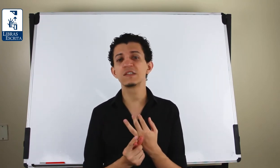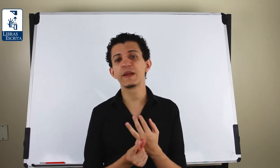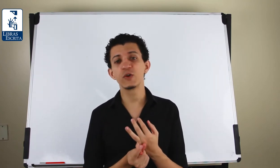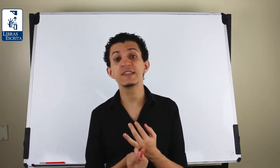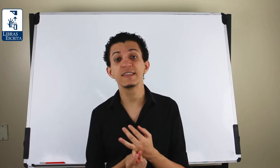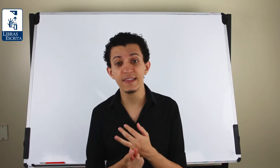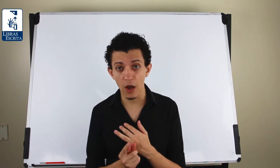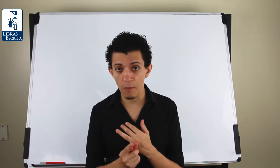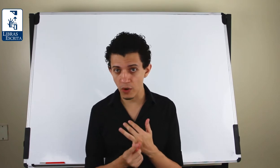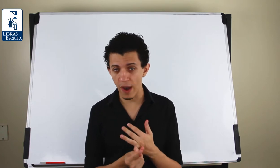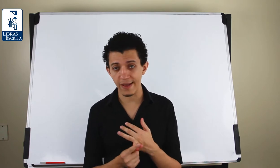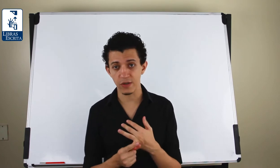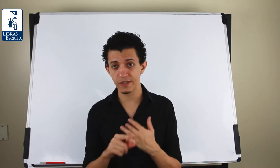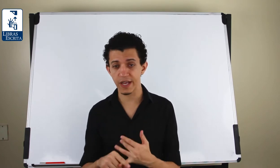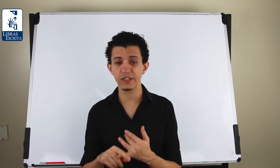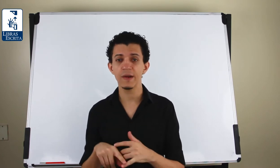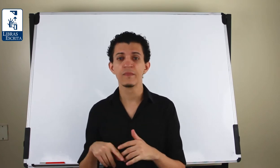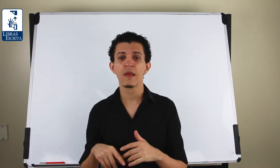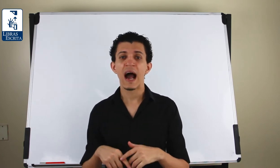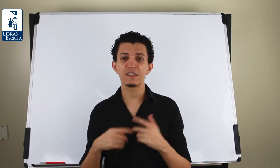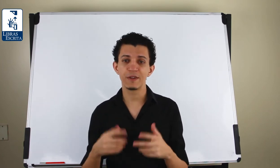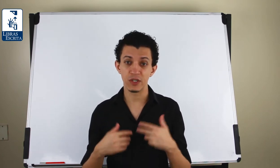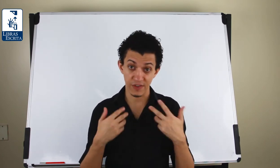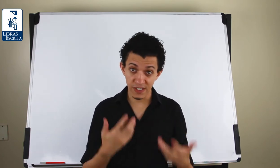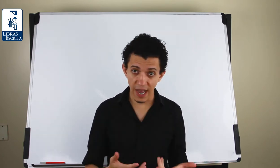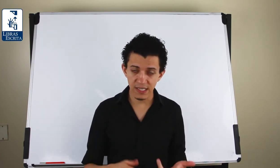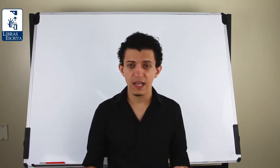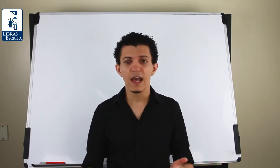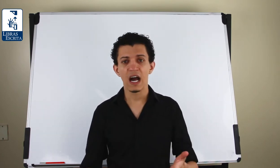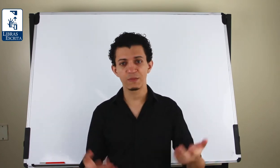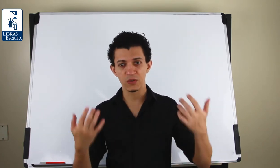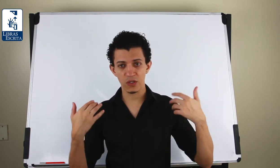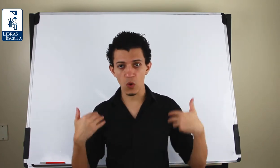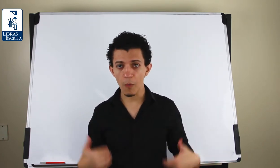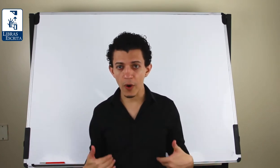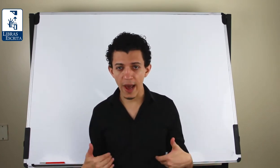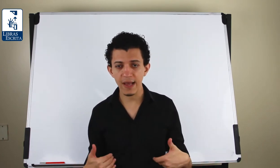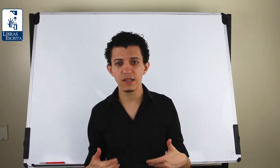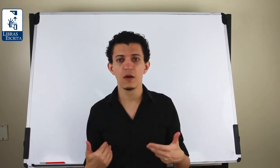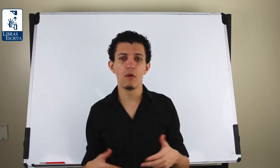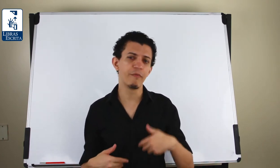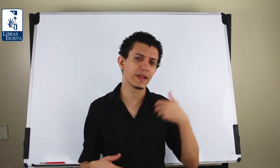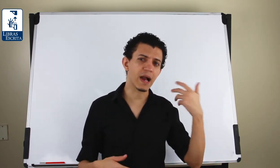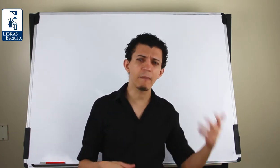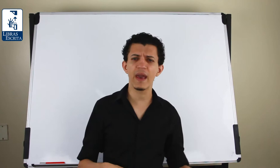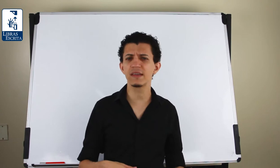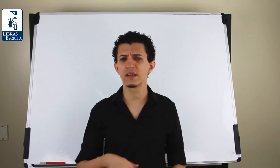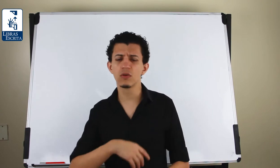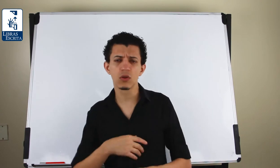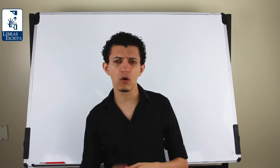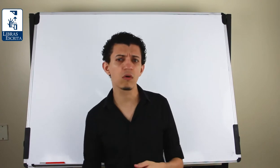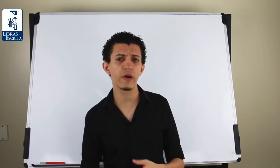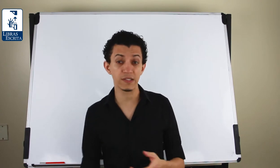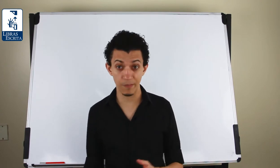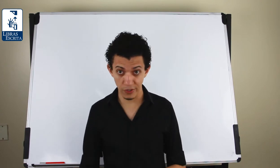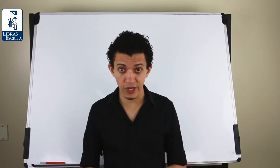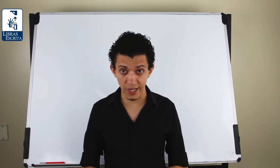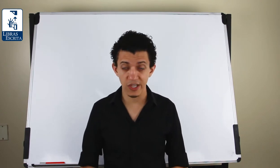expressões não manuais. Ou seja, as expressões faciais, as expressões corporais, movimento da cabeça, do tronco, e assim por diante,